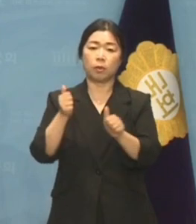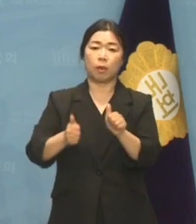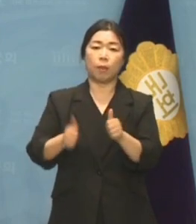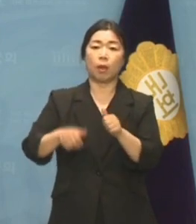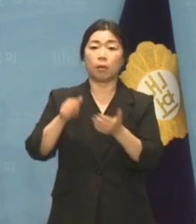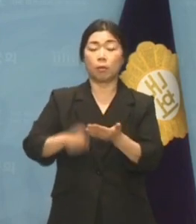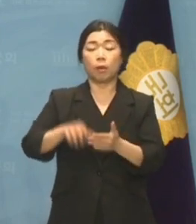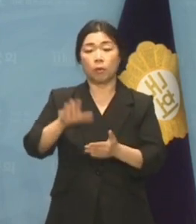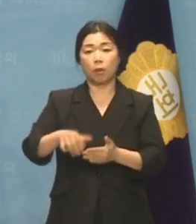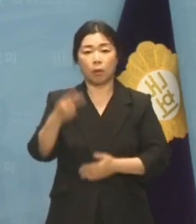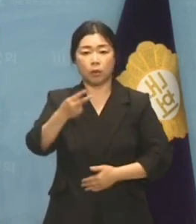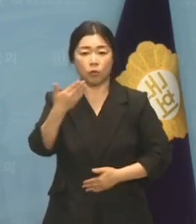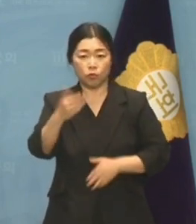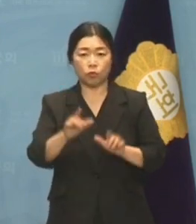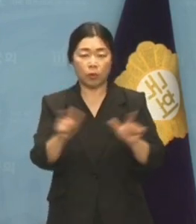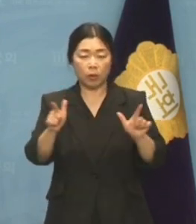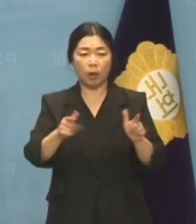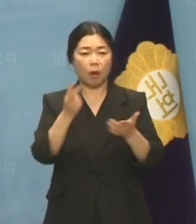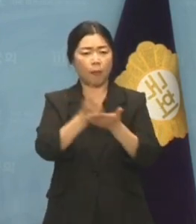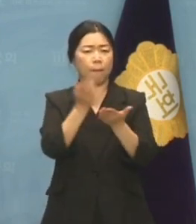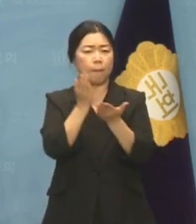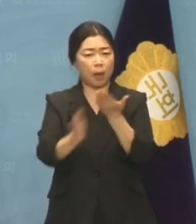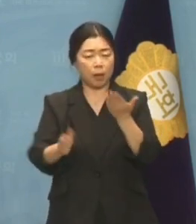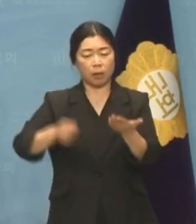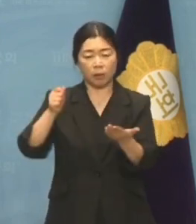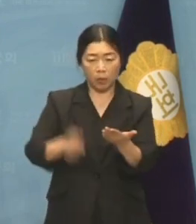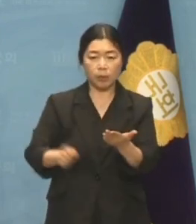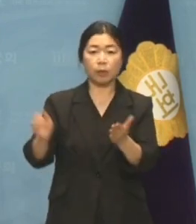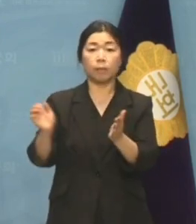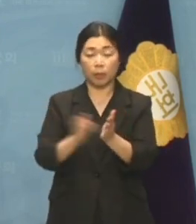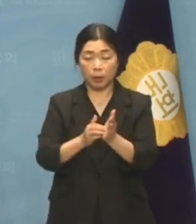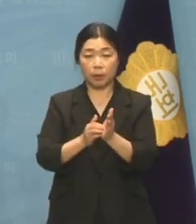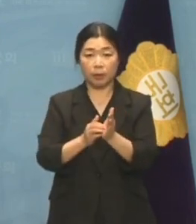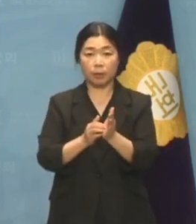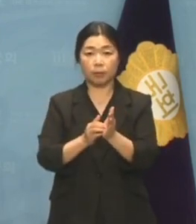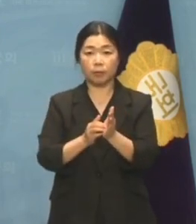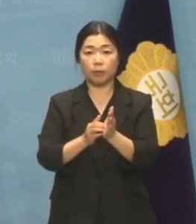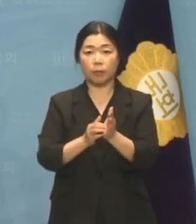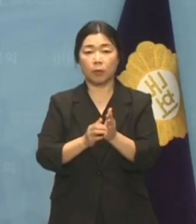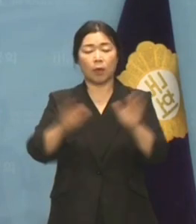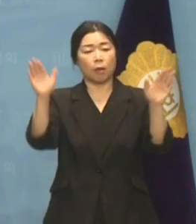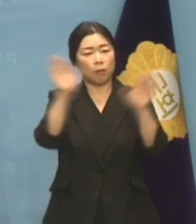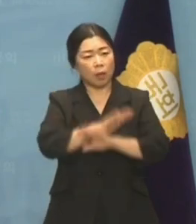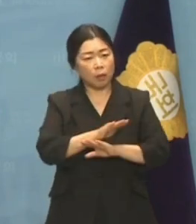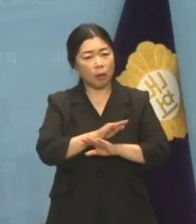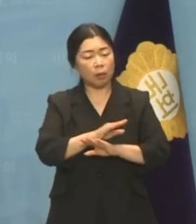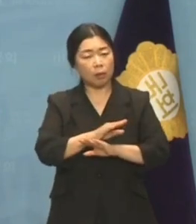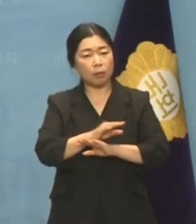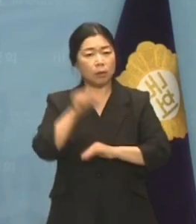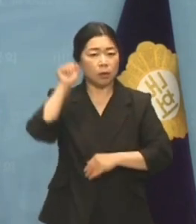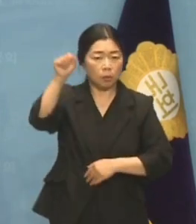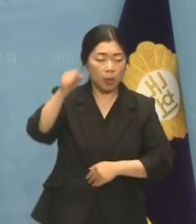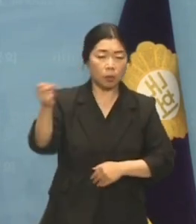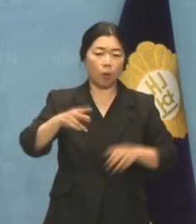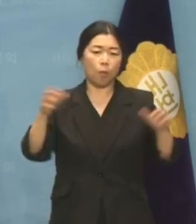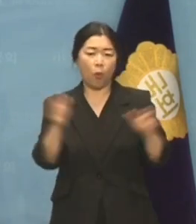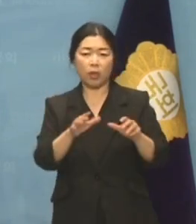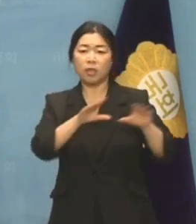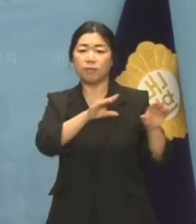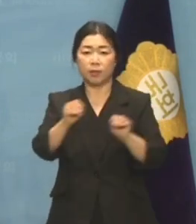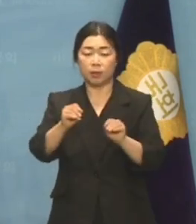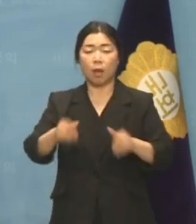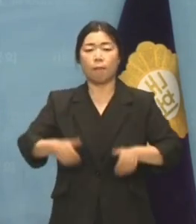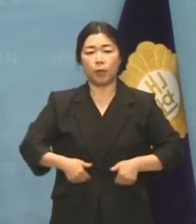2009년에 헌법 불합치 결정을 내린 바 있습니다. 야간 오게 집회나 시위 금지는 그